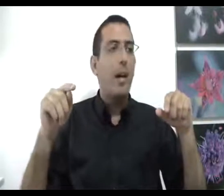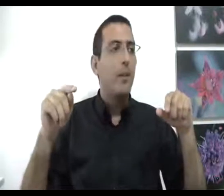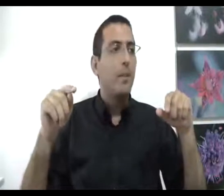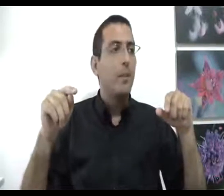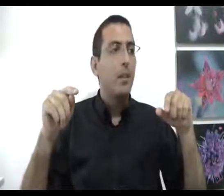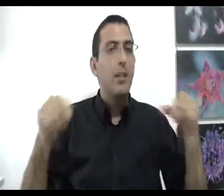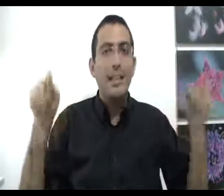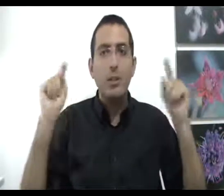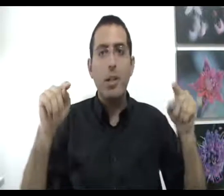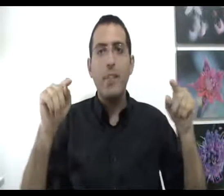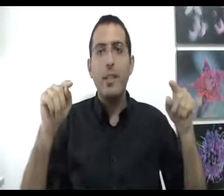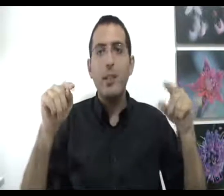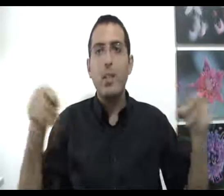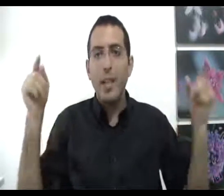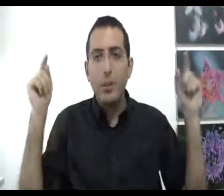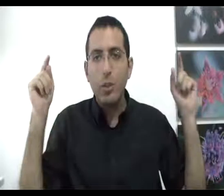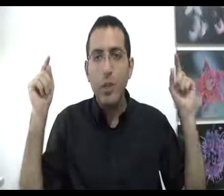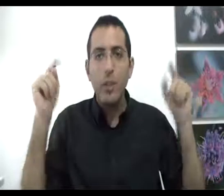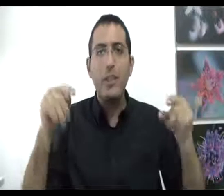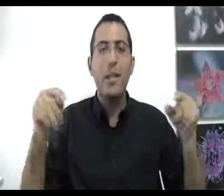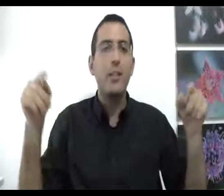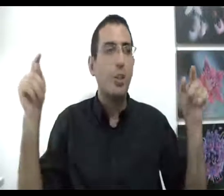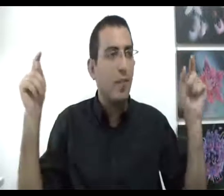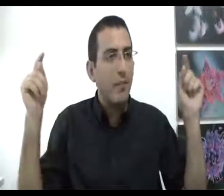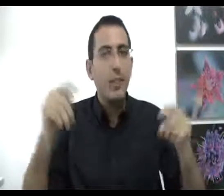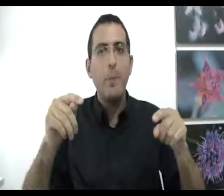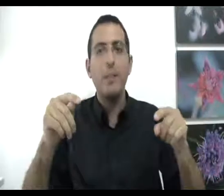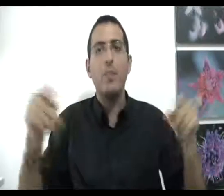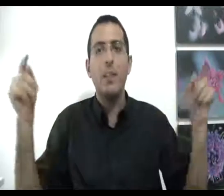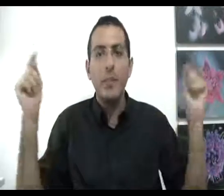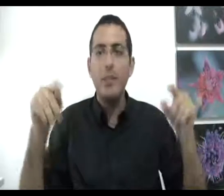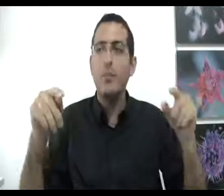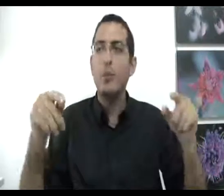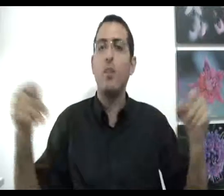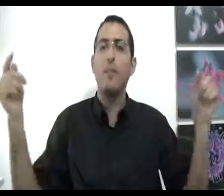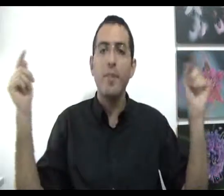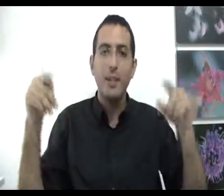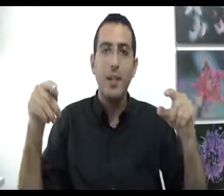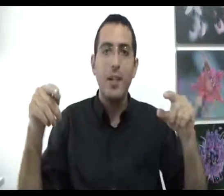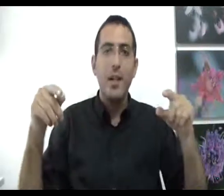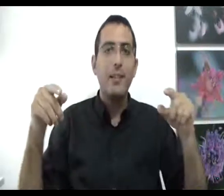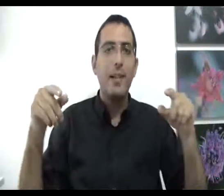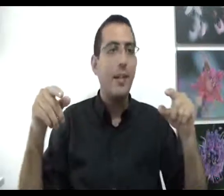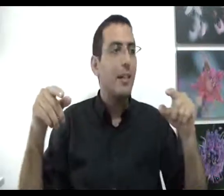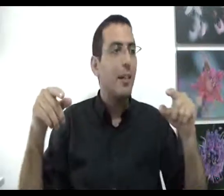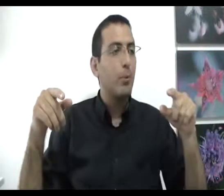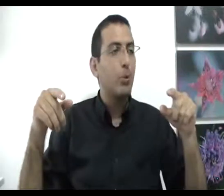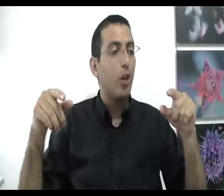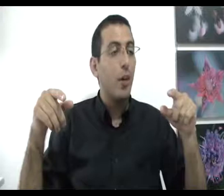לנסות להבין את השני ולנסות לחוות את החרדה שלו ולהבין את הפחד שלו ולהבין את התסכול שלו ולהבין את ההתלבטות שלו